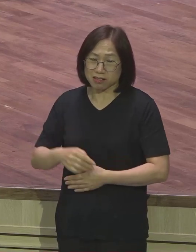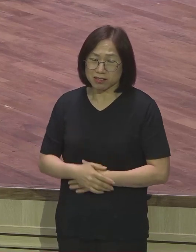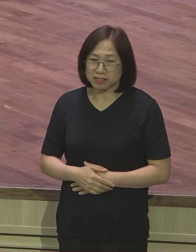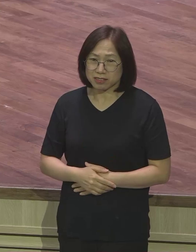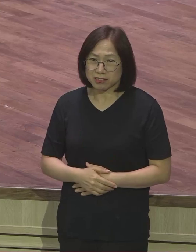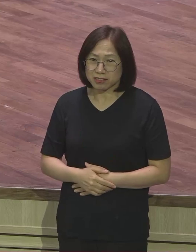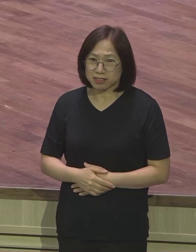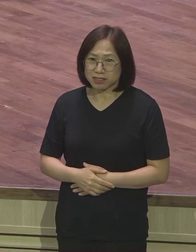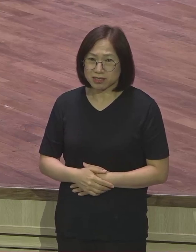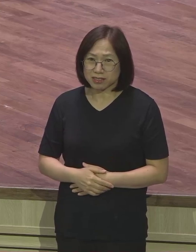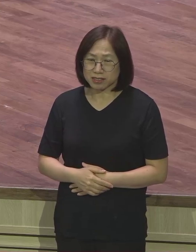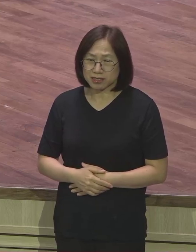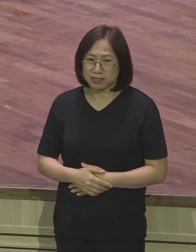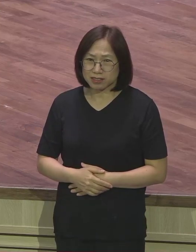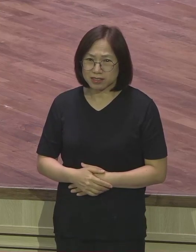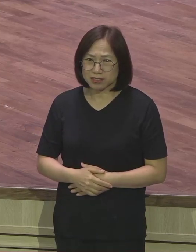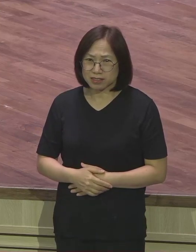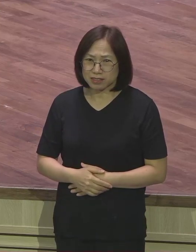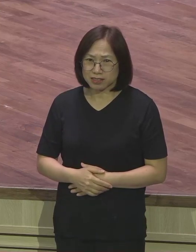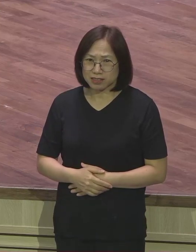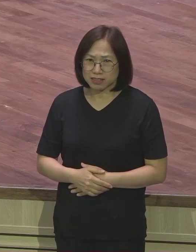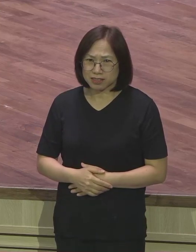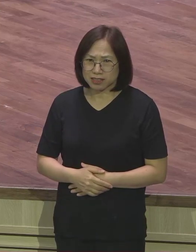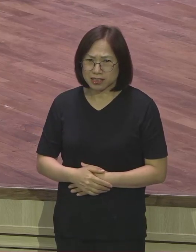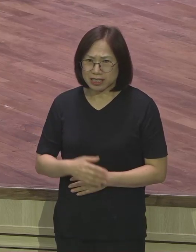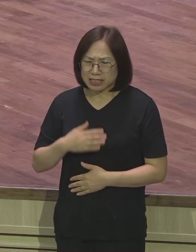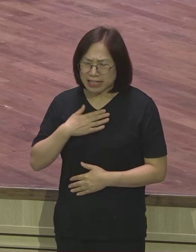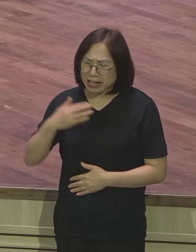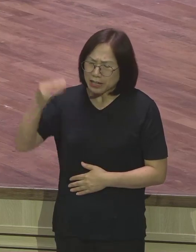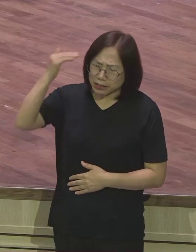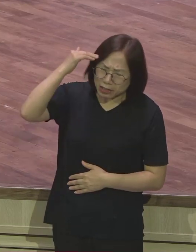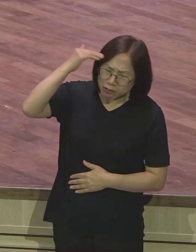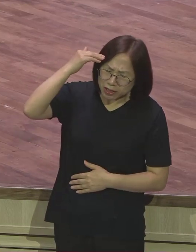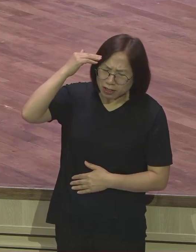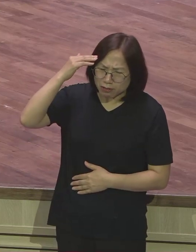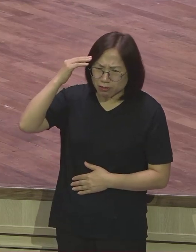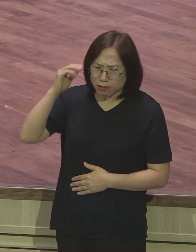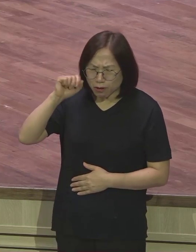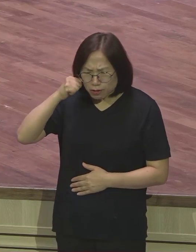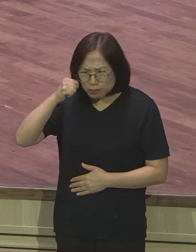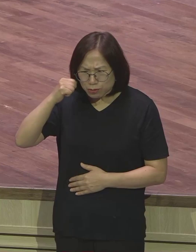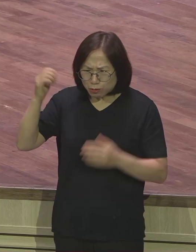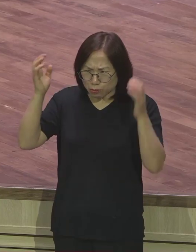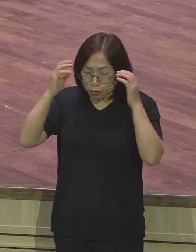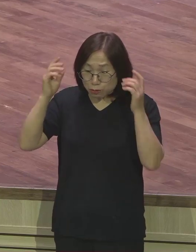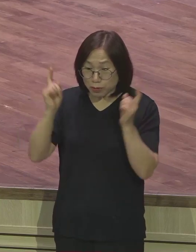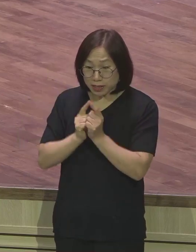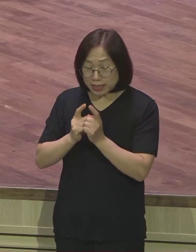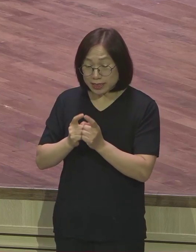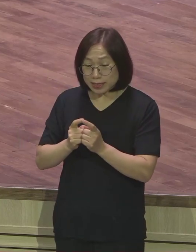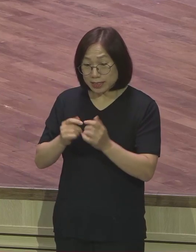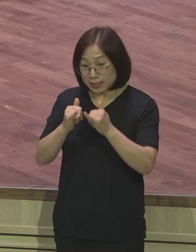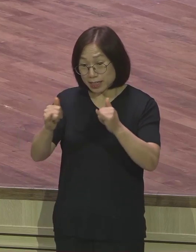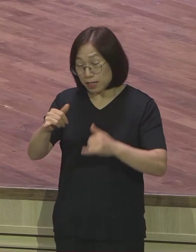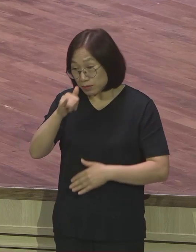아니면 나를 괴롭히고 힘들게 하는 사람이 있습니까? 아니면 나를 피눈물 쏟게 만드는